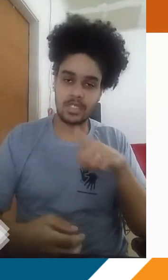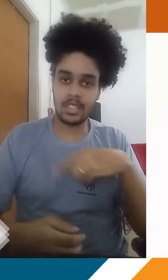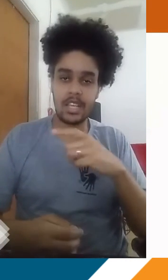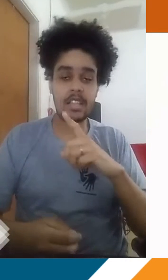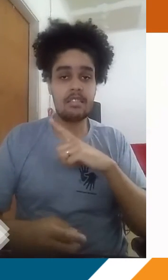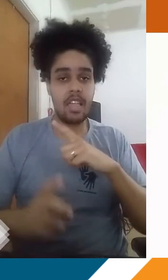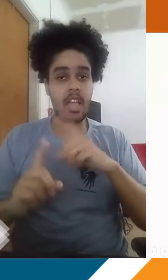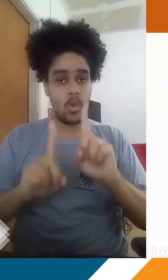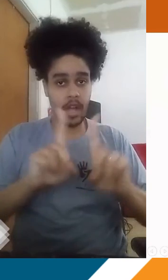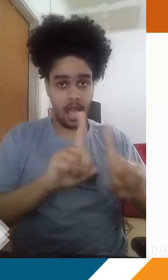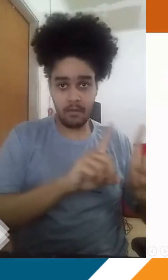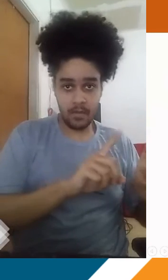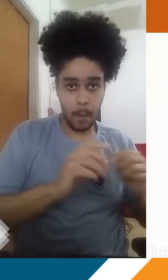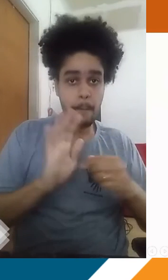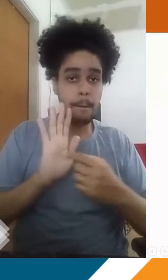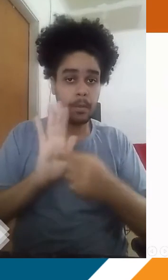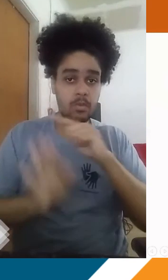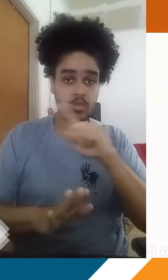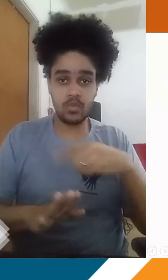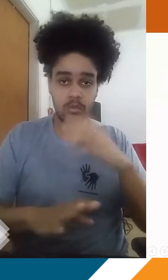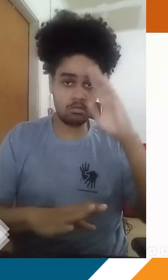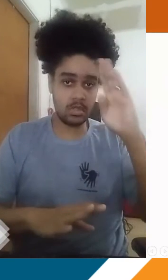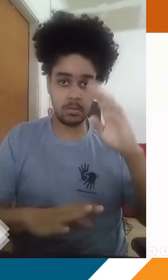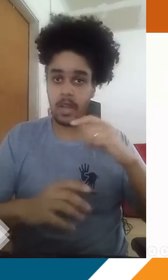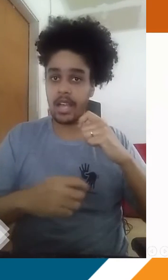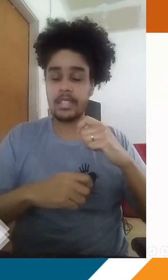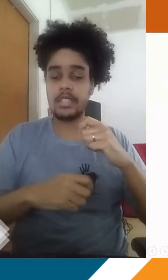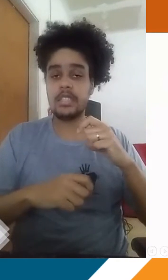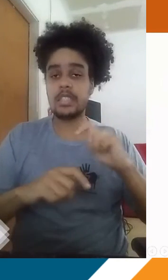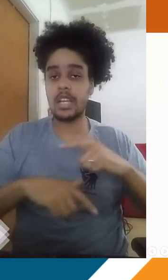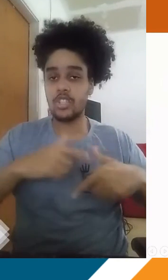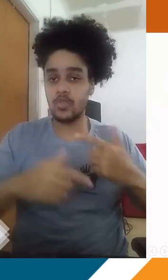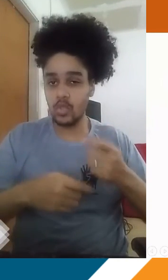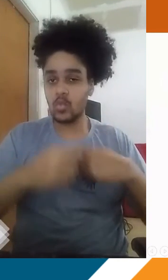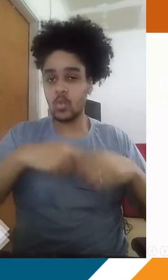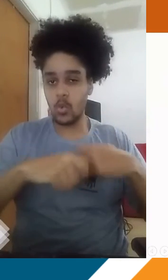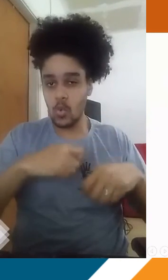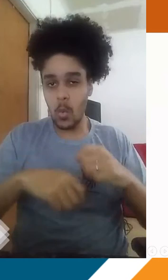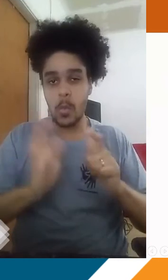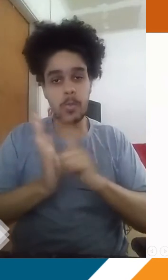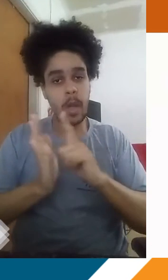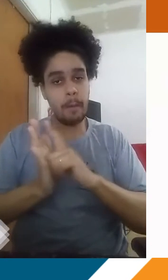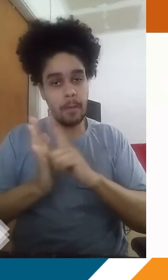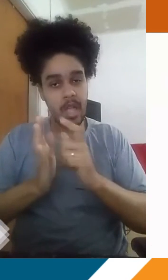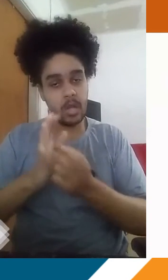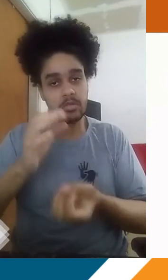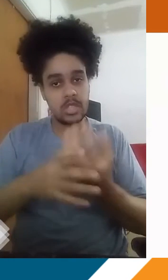esse gráfico que mostra esse panorama das principais atividades econômicas e o seu papel na produção